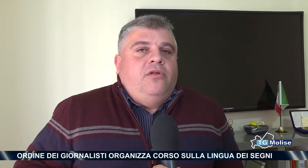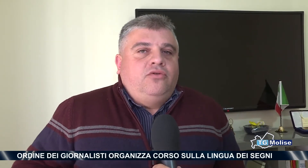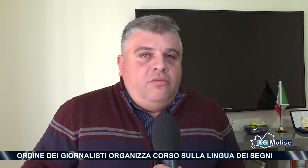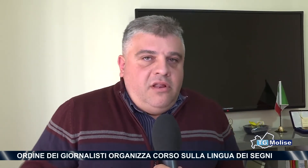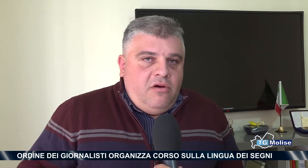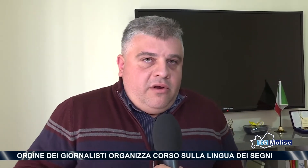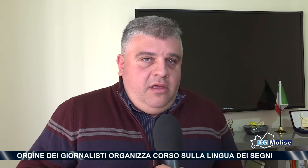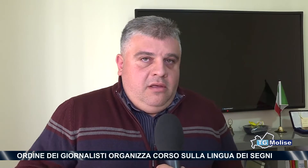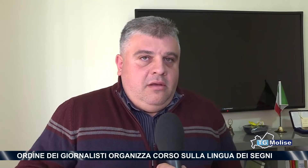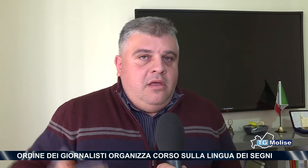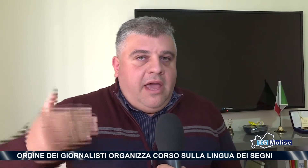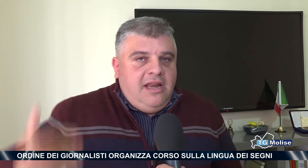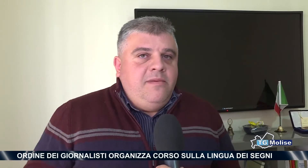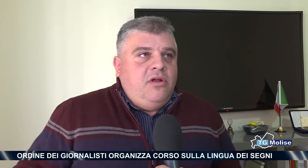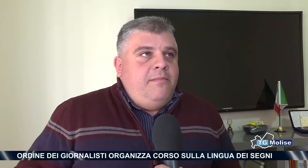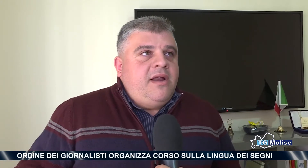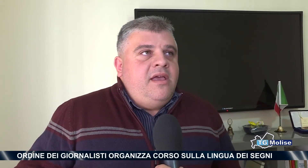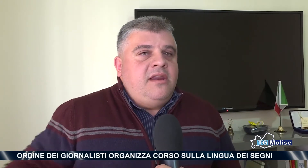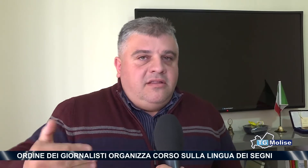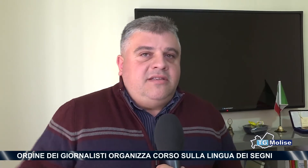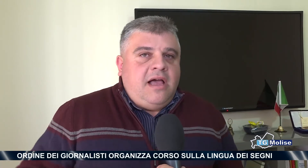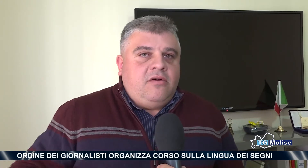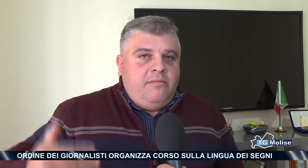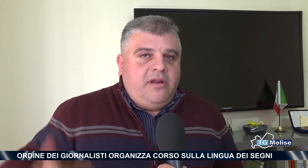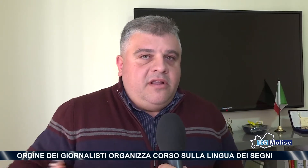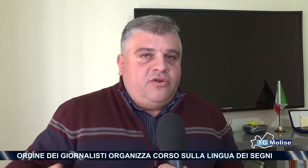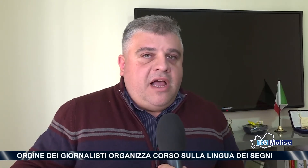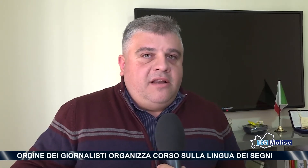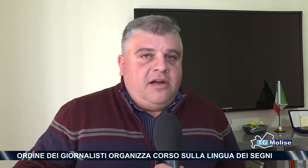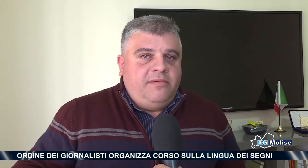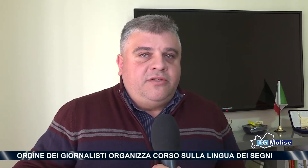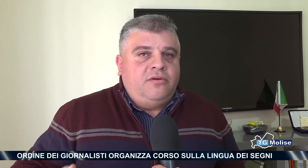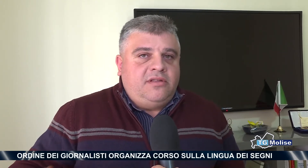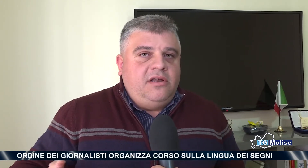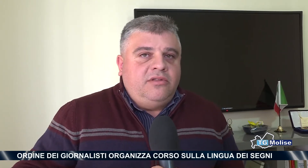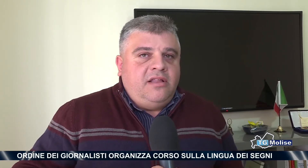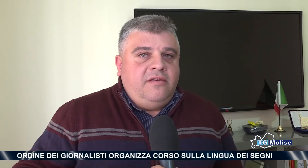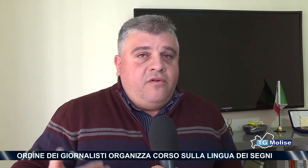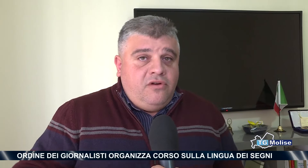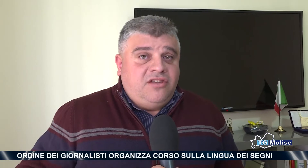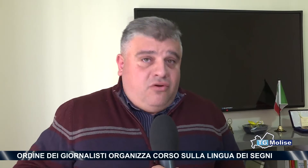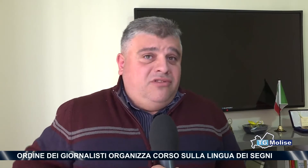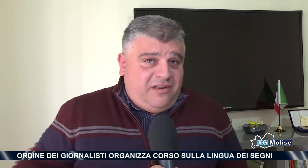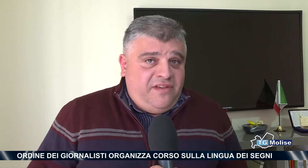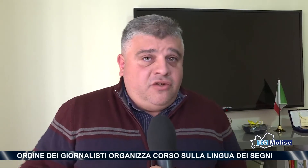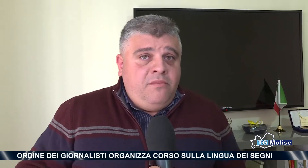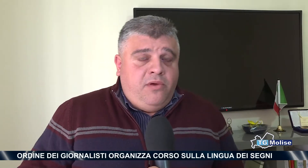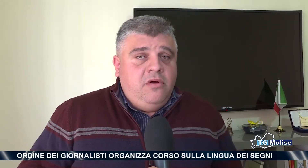prodotto migliore, elimino le barriere, il distacco, le barriere sociali tra le persone, tra gli utenti, fornisco un servizio in più